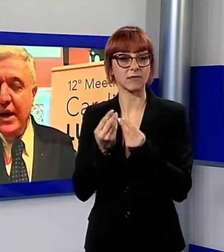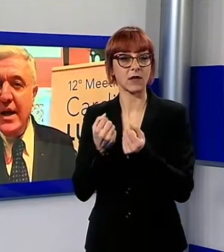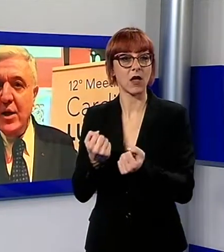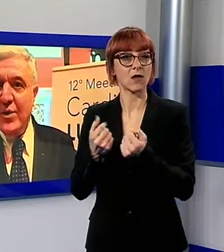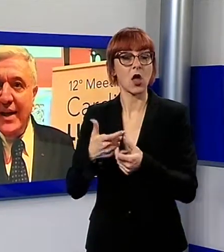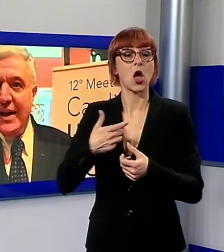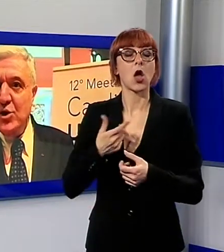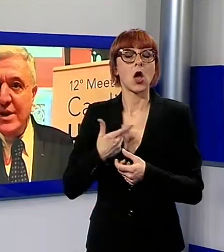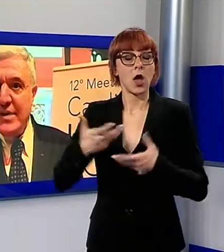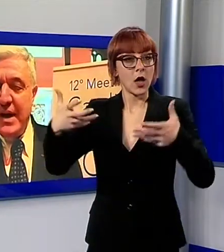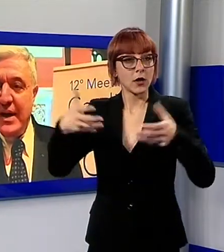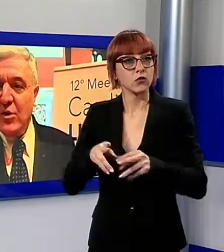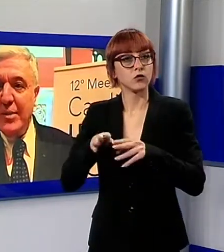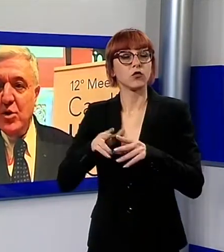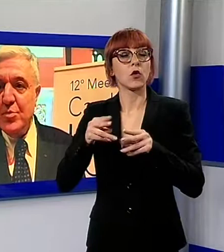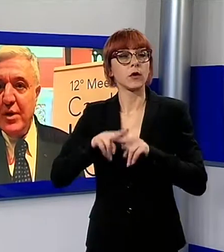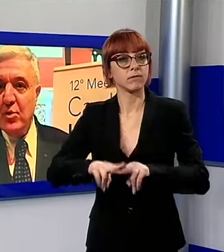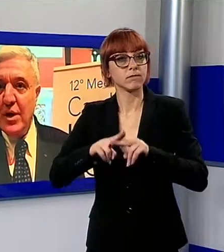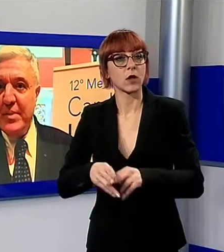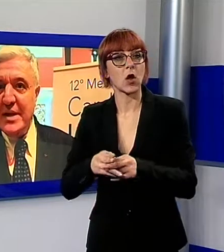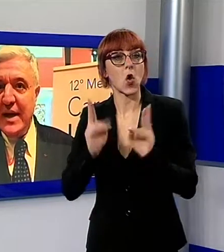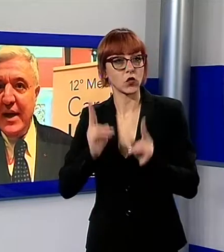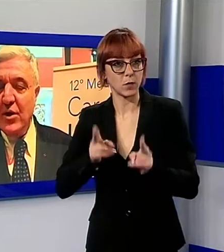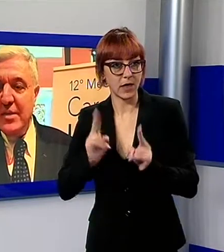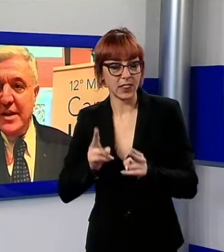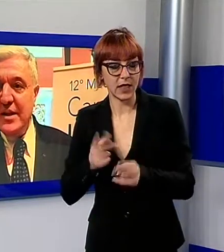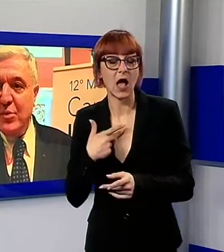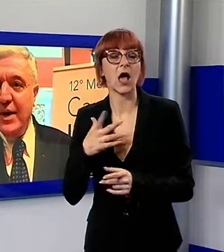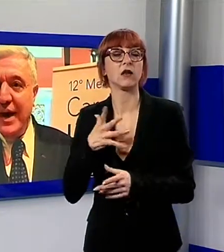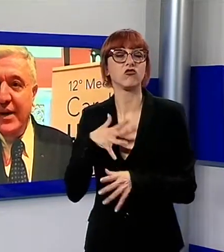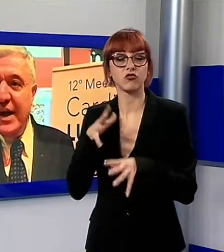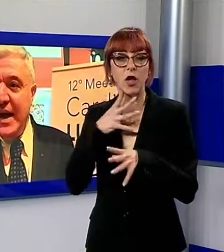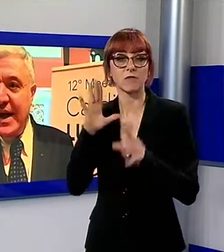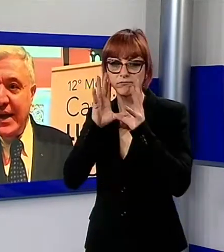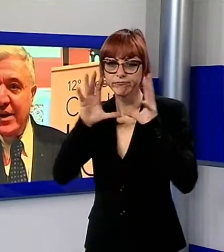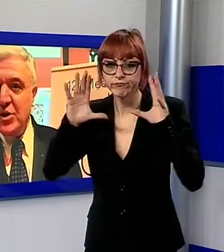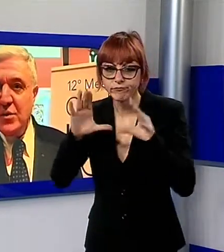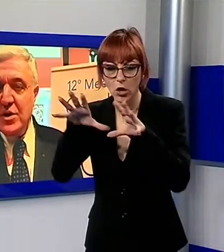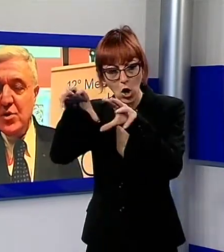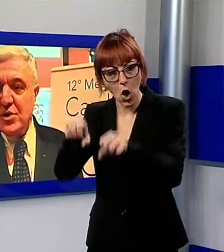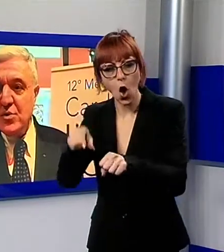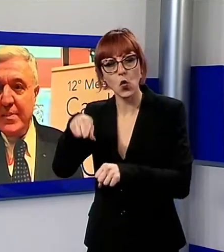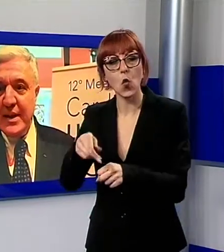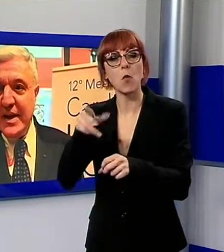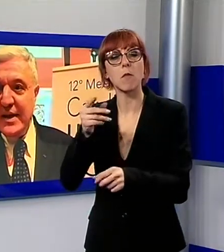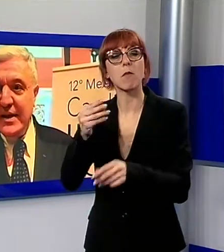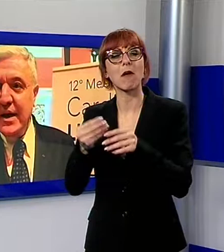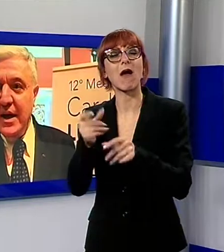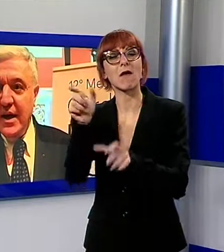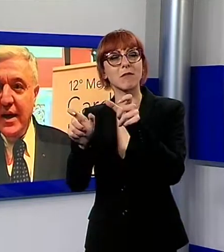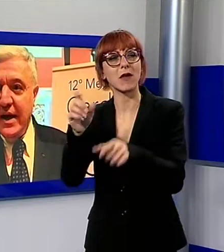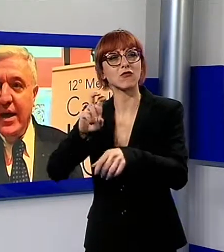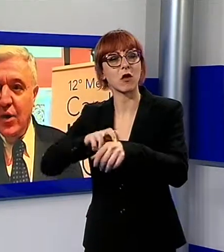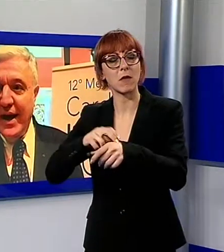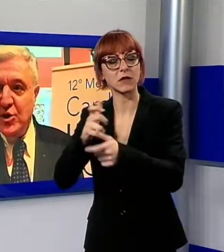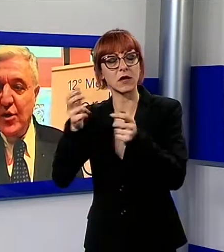riduzione della durata della dell'agenza media, da un aumento soprattutto della presa in carico dei pazienti più gravi e critici. Quindi sono assolutamente dati